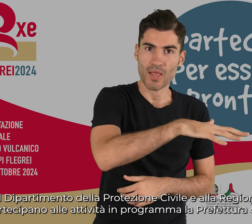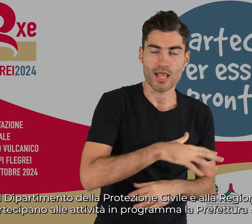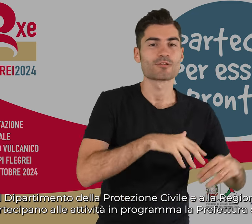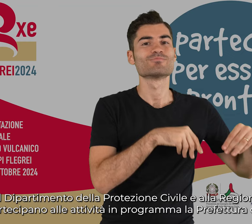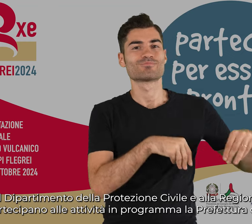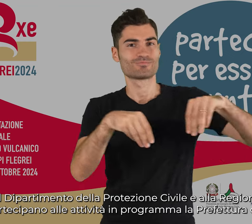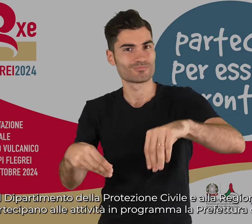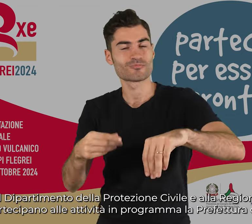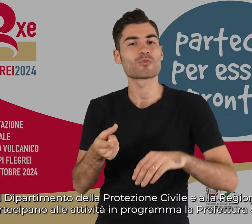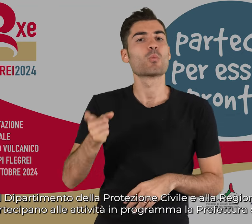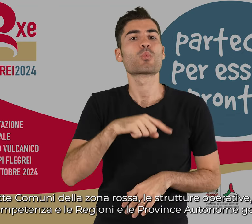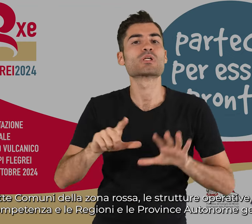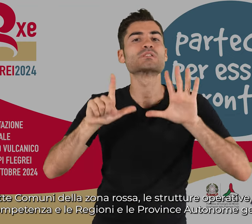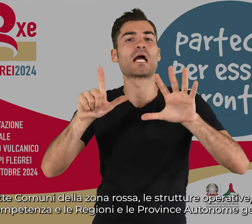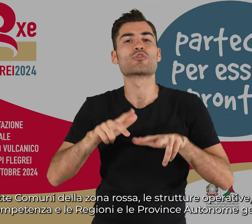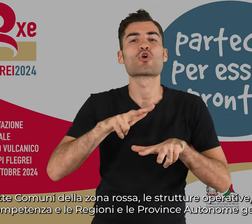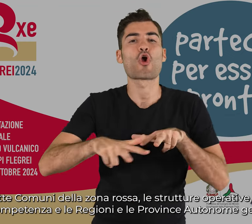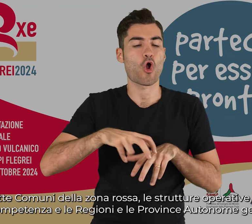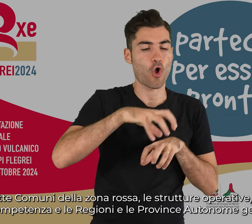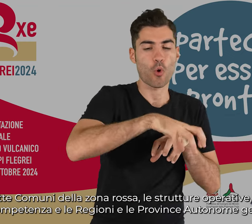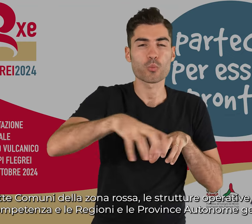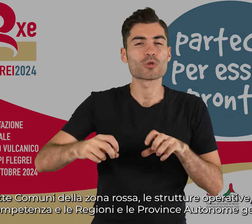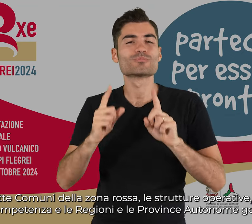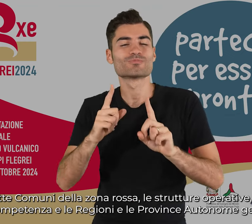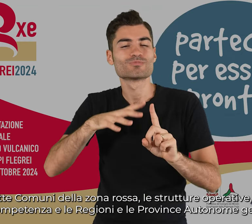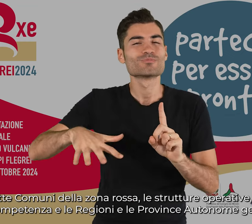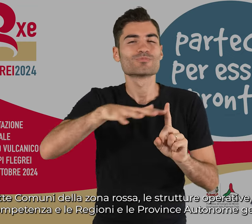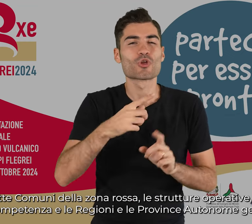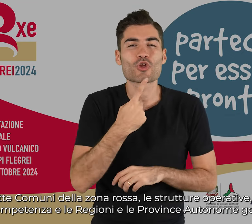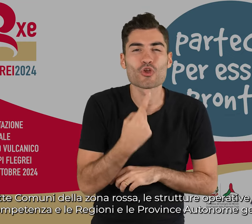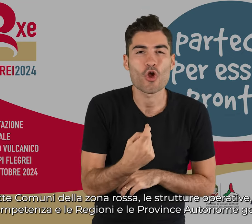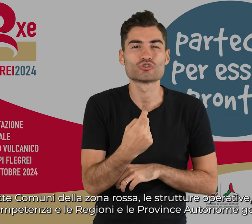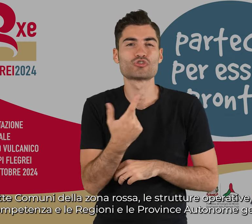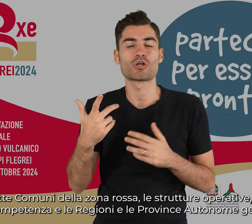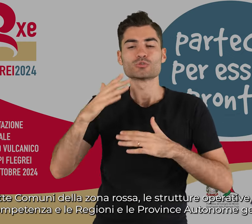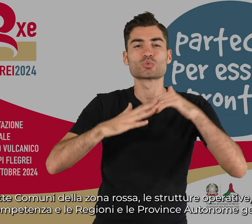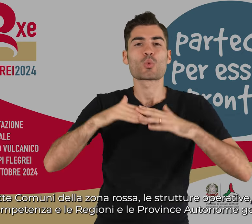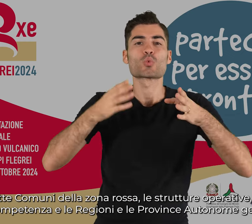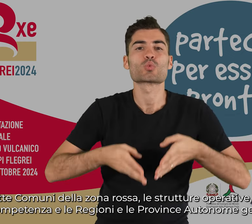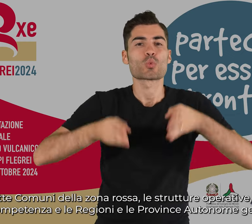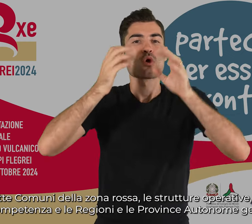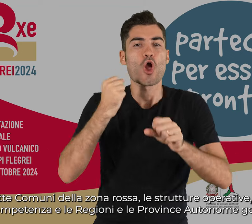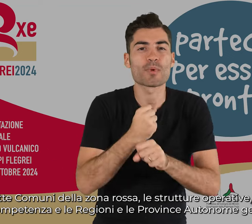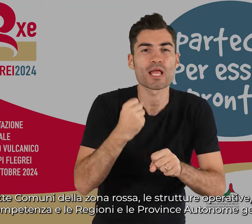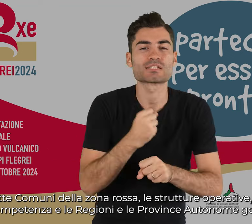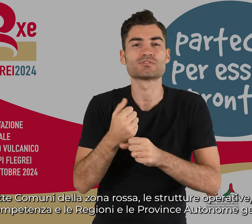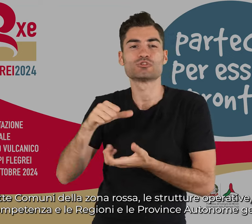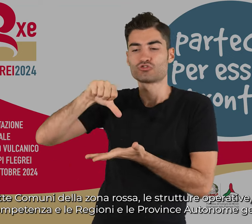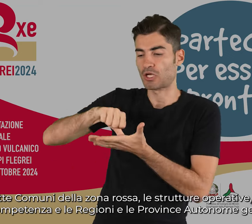Prefettura di Napoli, i sette comuni della zona rossa, le strutture operative, i centri di competenza e le